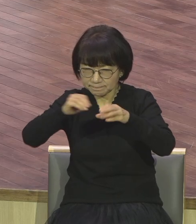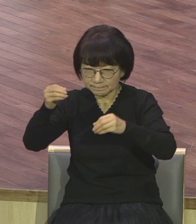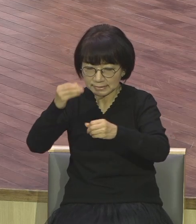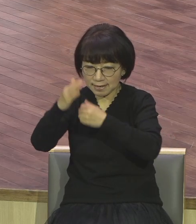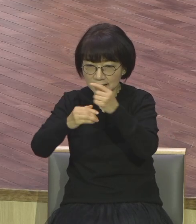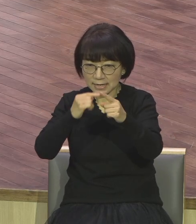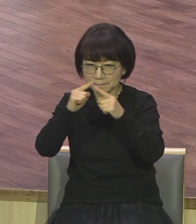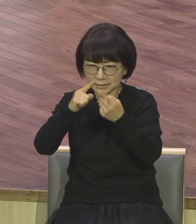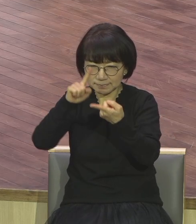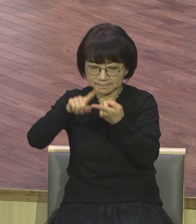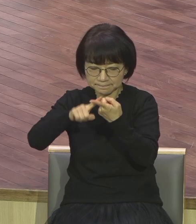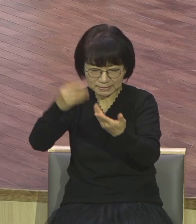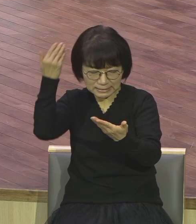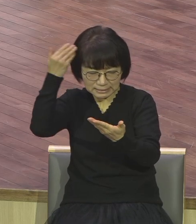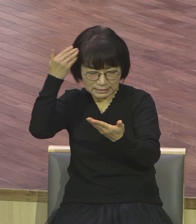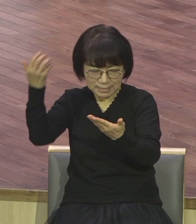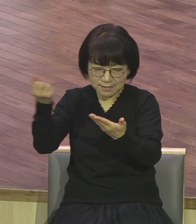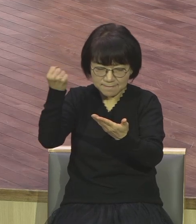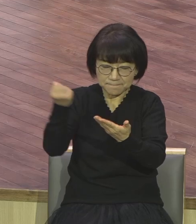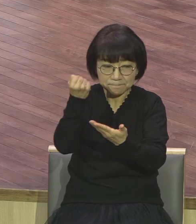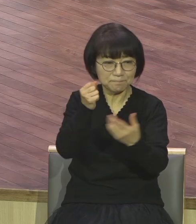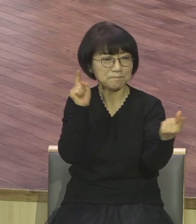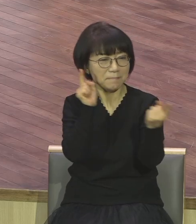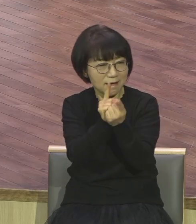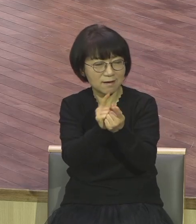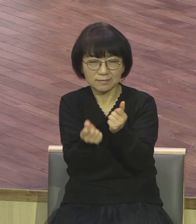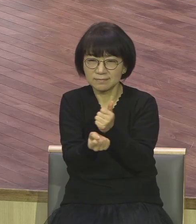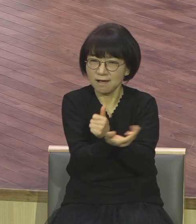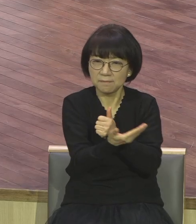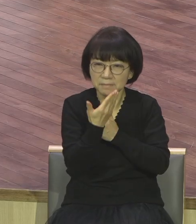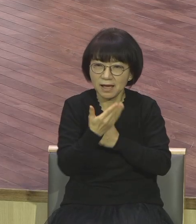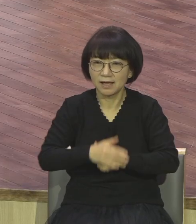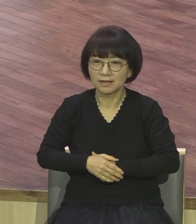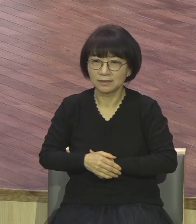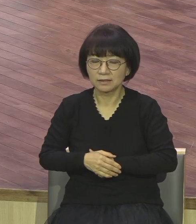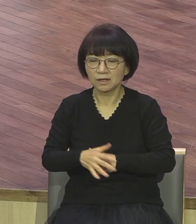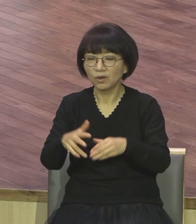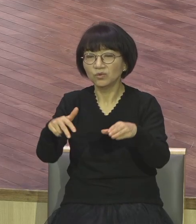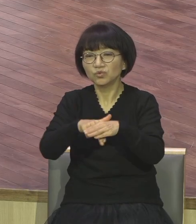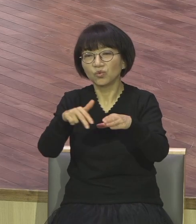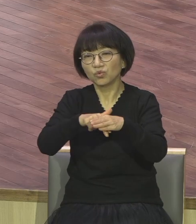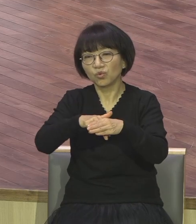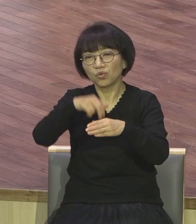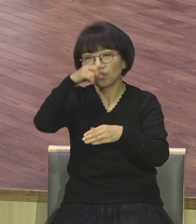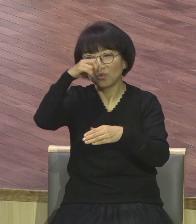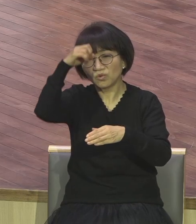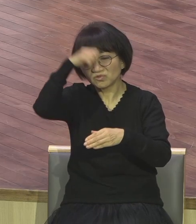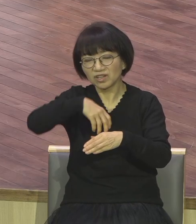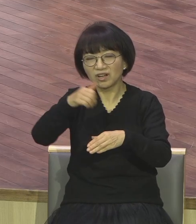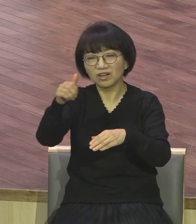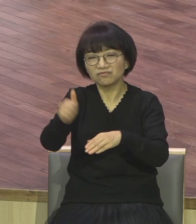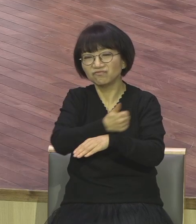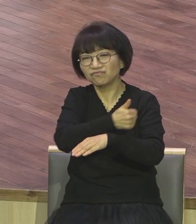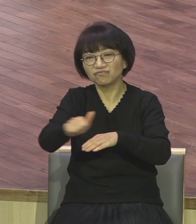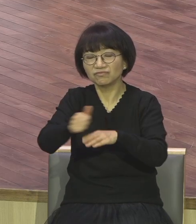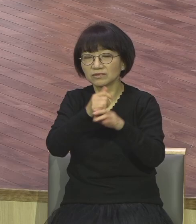어마어마한지 아세요 종교인들은 아무도 몰라요 유명한 지식 많은 학식 있는 분들